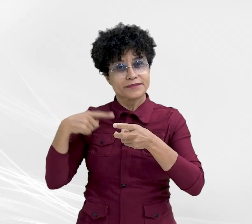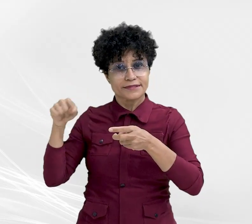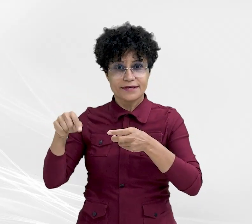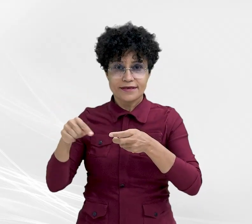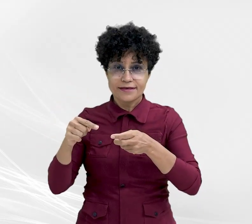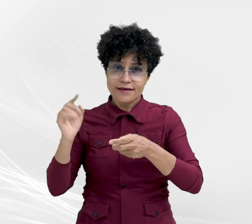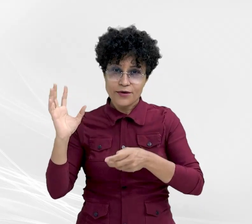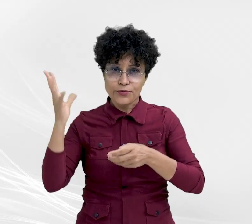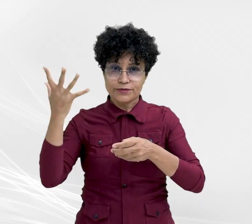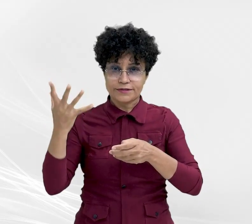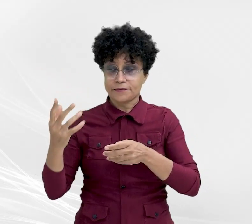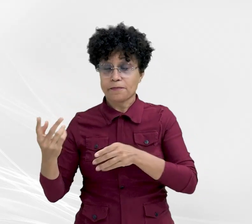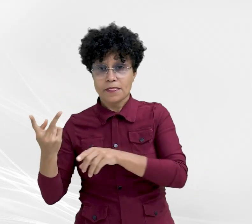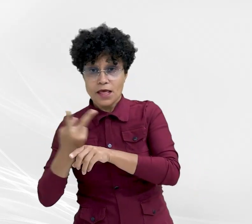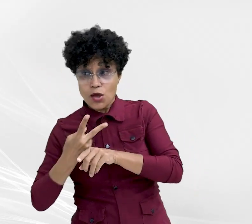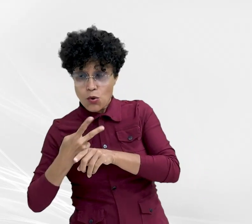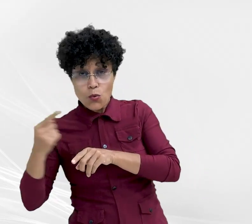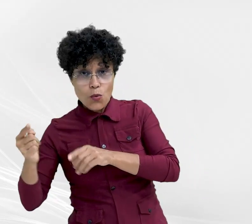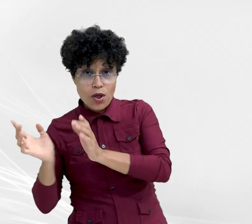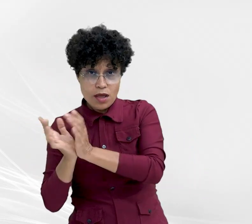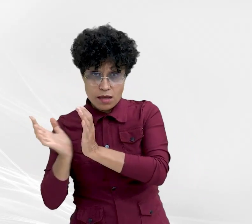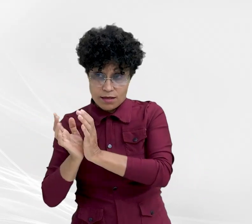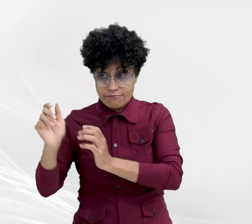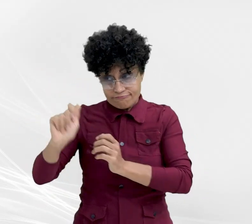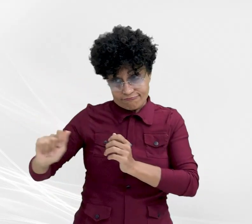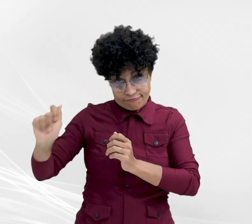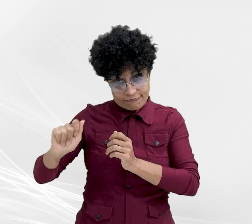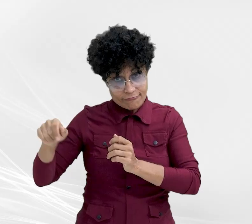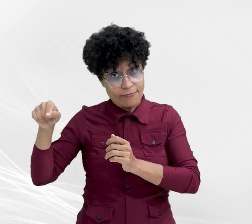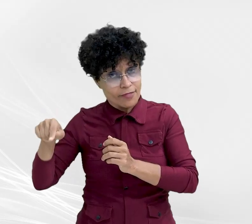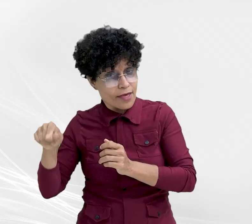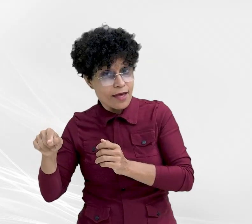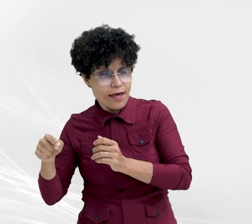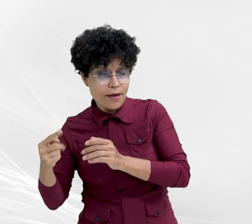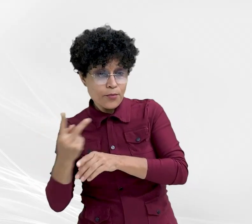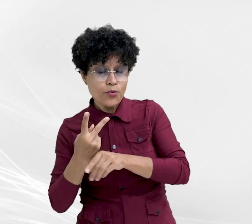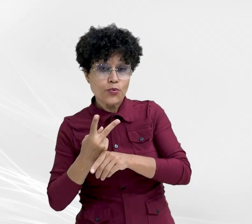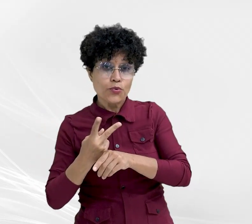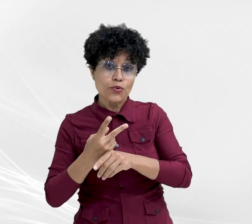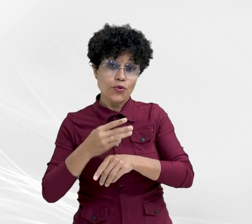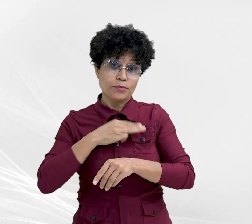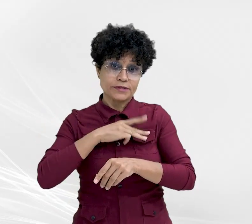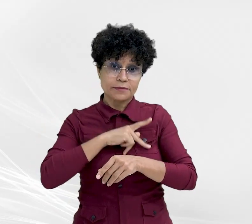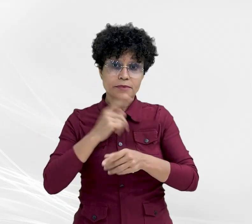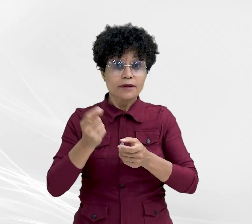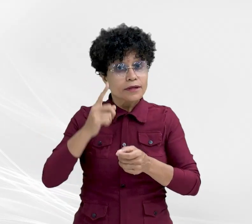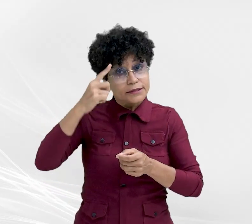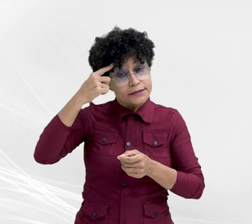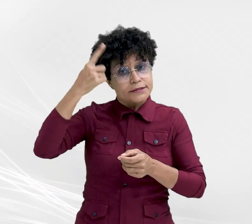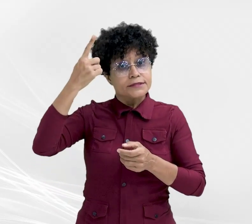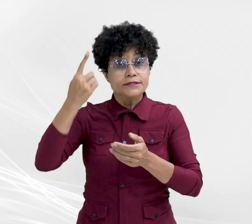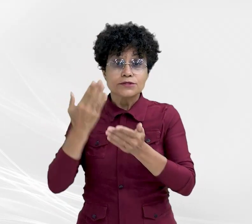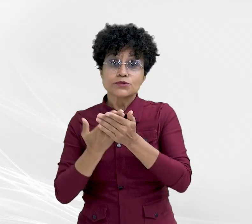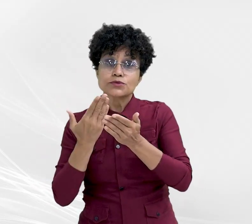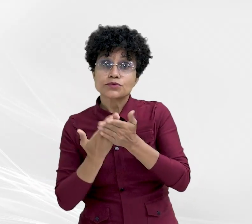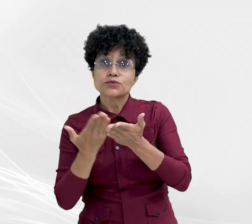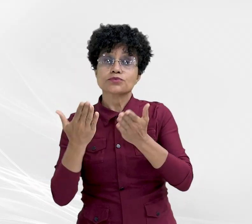procurados pela equipe da Associação Obras Sociais Seara de Luz, que tinha a intenção de construir uma creche, um centro de